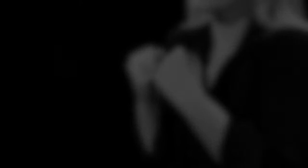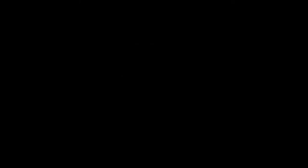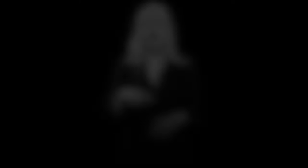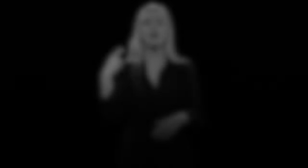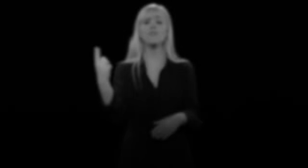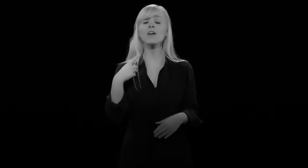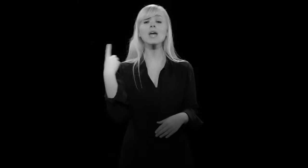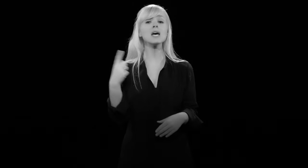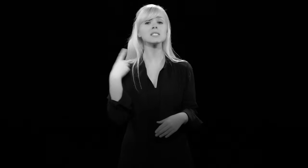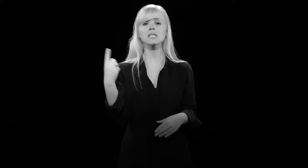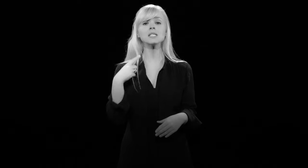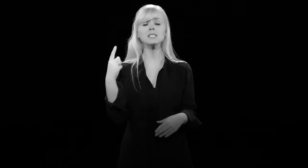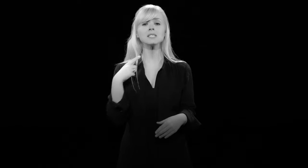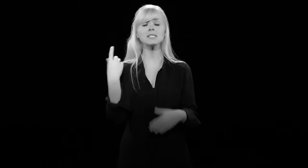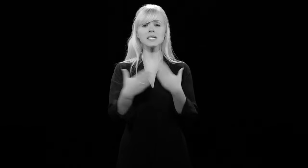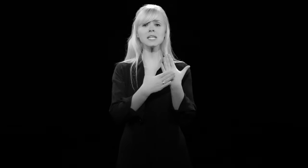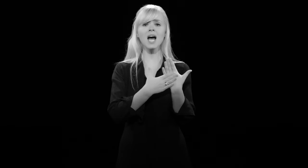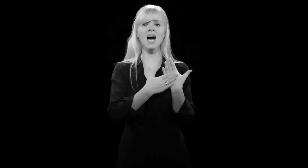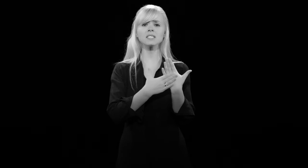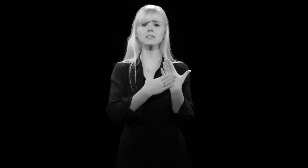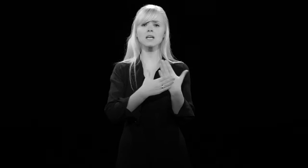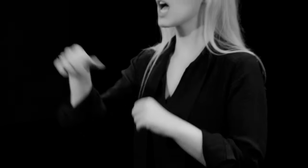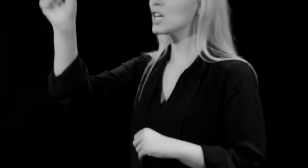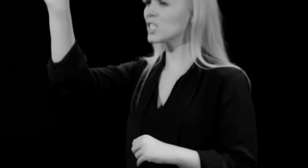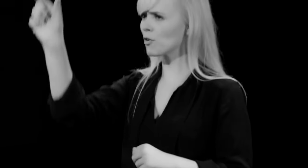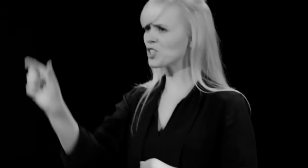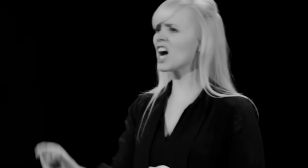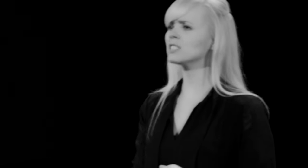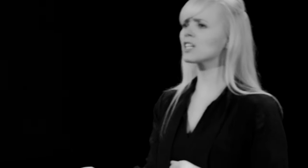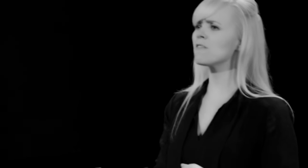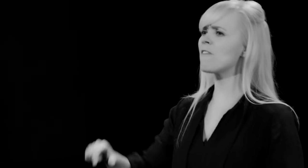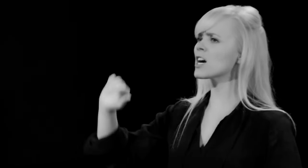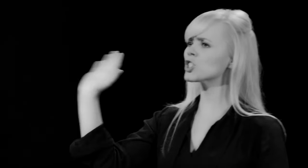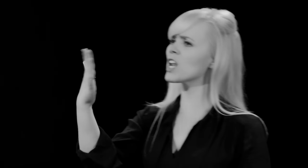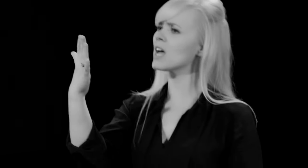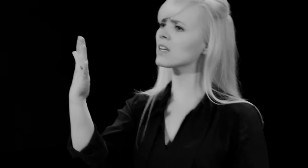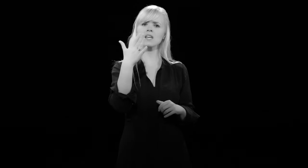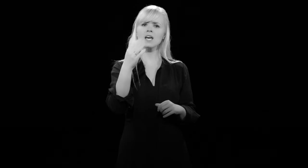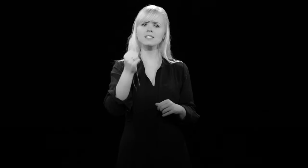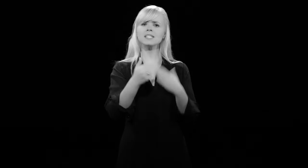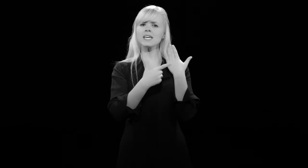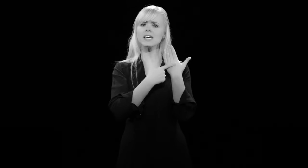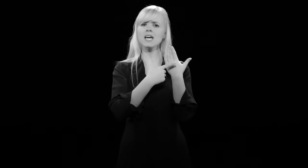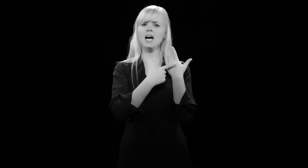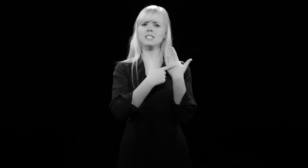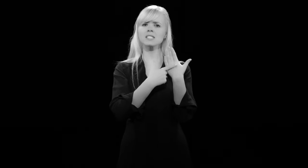Wir sind die Hand, die auf die andere Wange schlägt Die Hand,